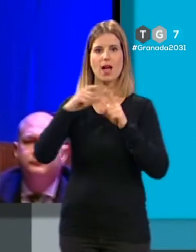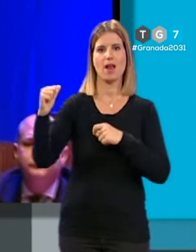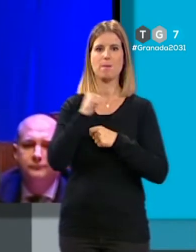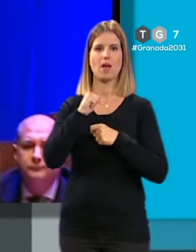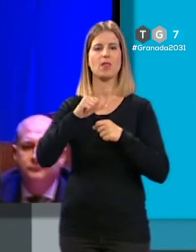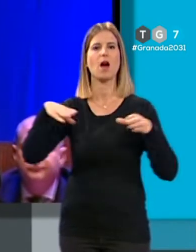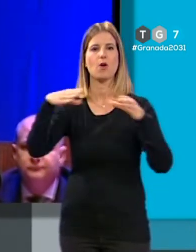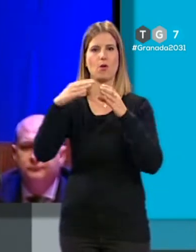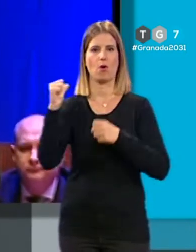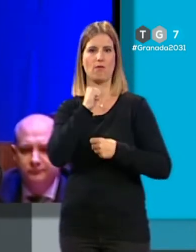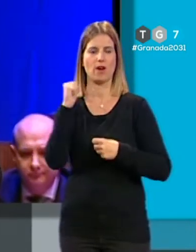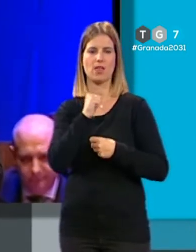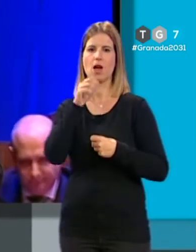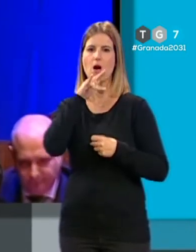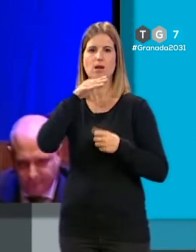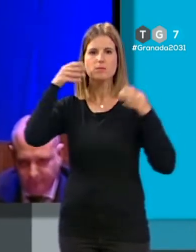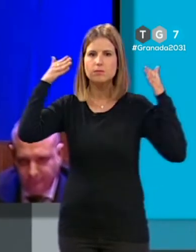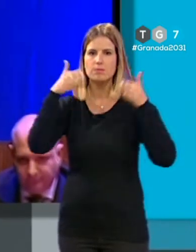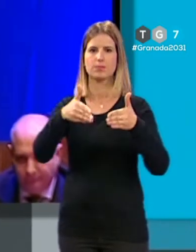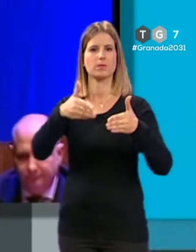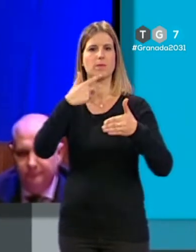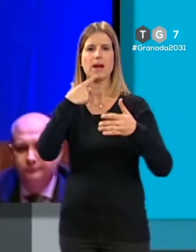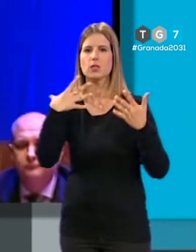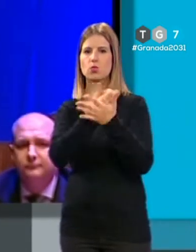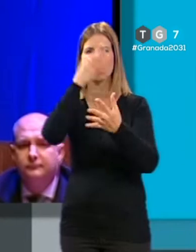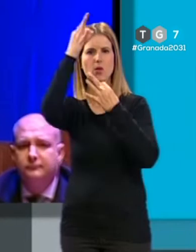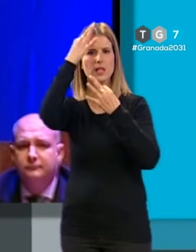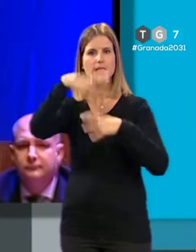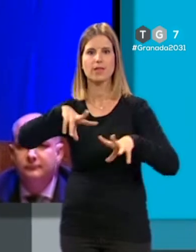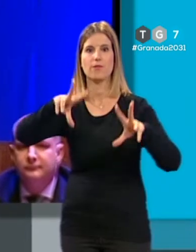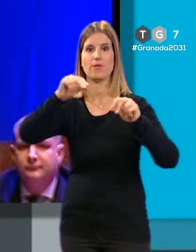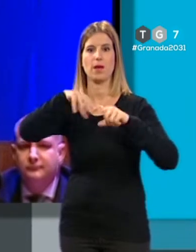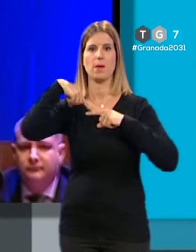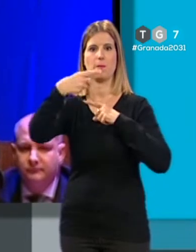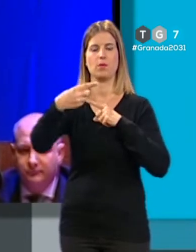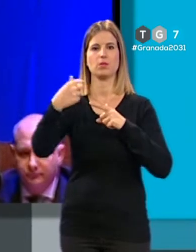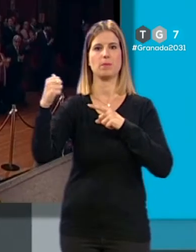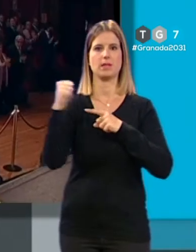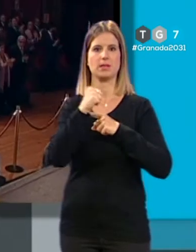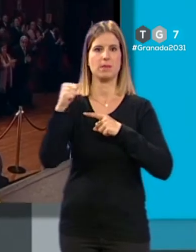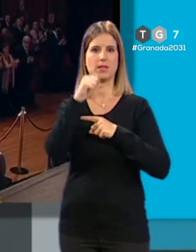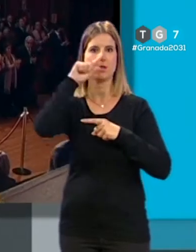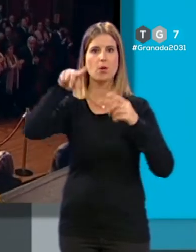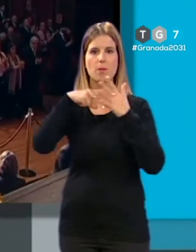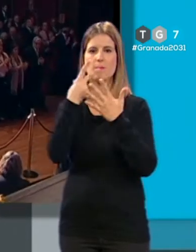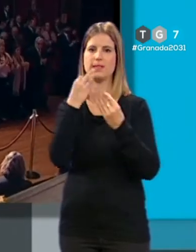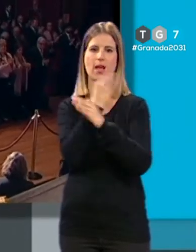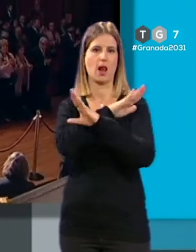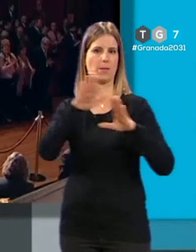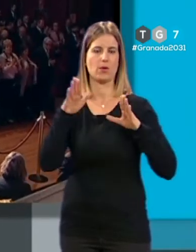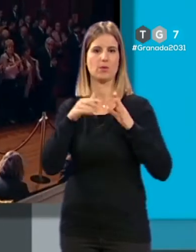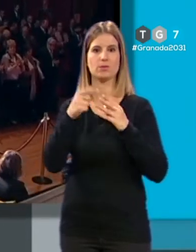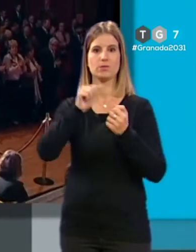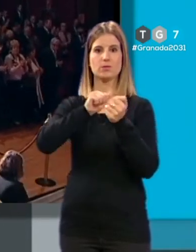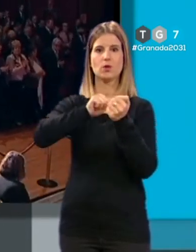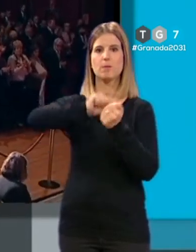cofradías estáis trabajando para ultimar todos los detalles para que la próxima estación de penitencia 2020 sea la mejor de todas. Un